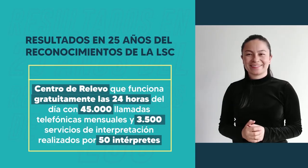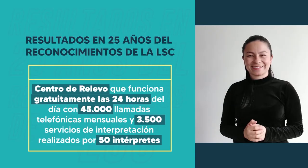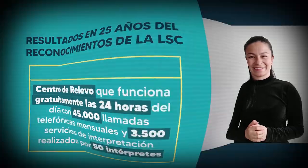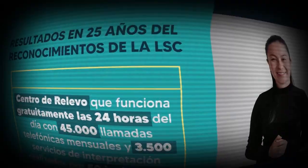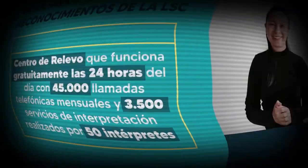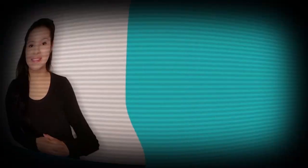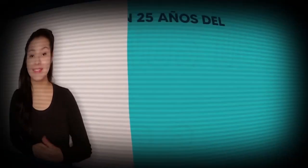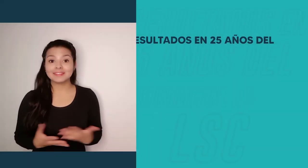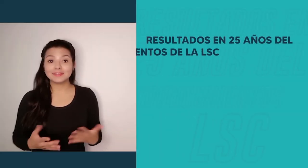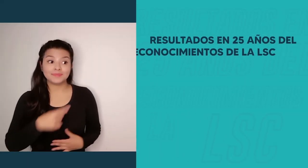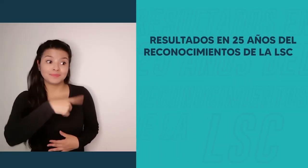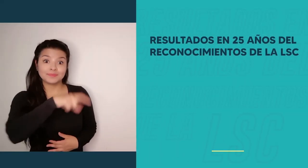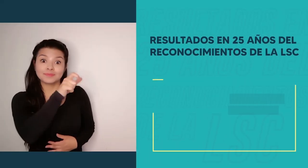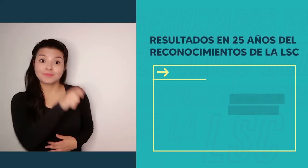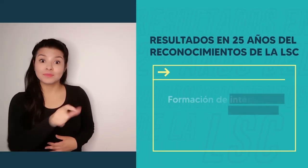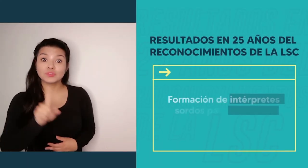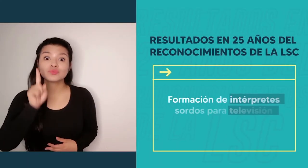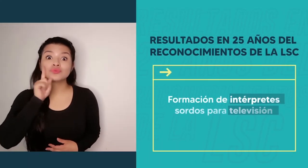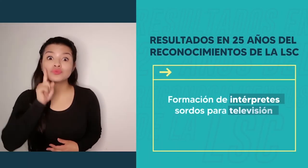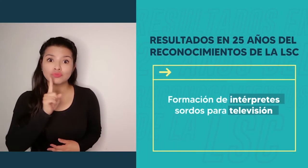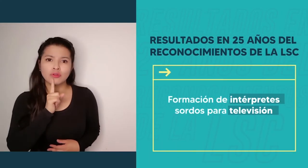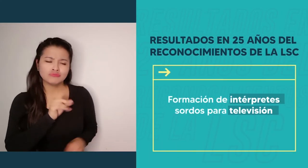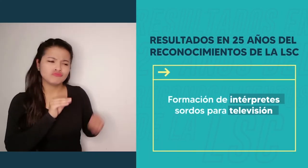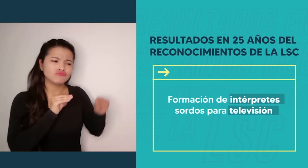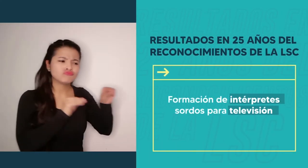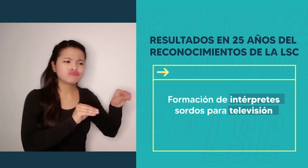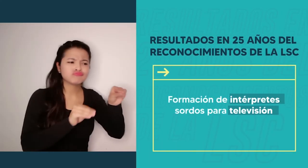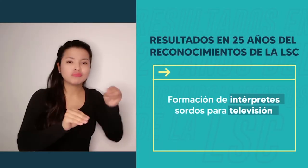Formación de intérpretes sordos para televisión.